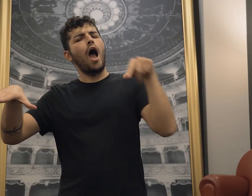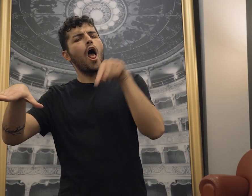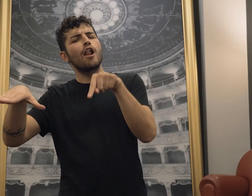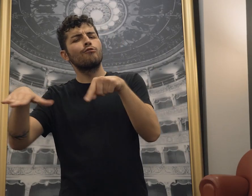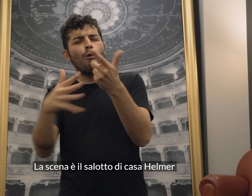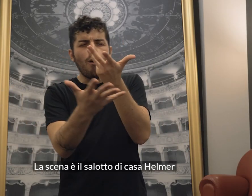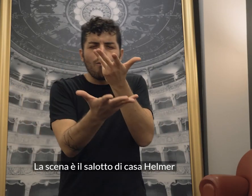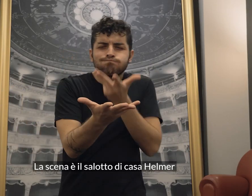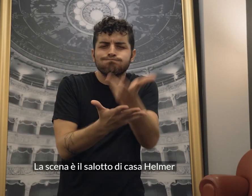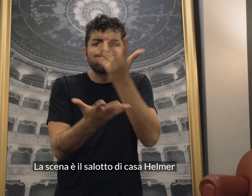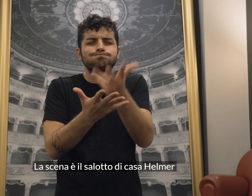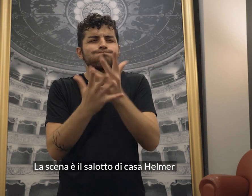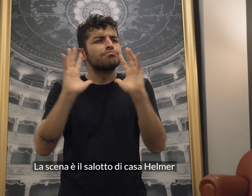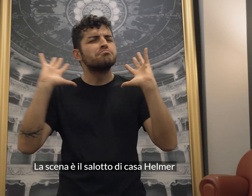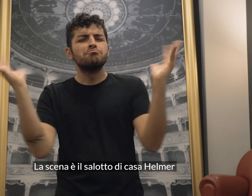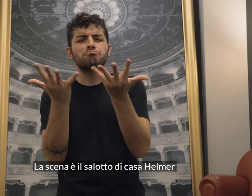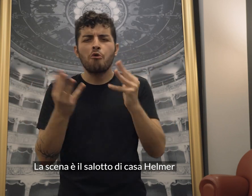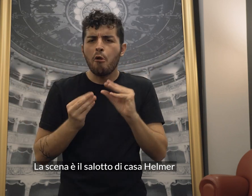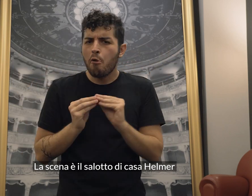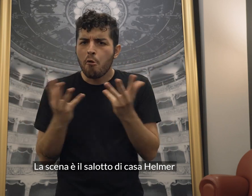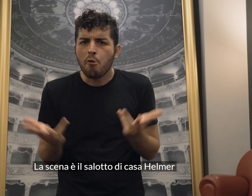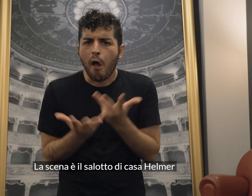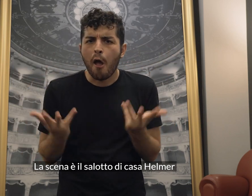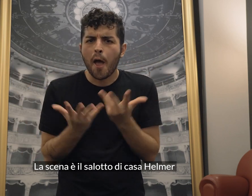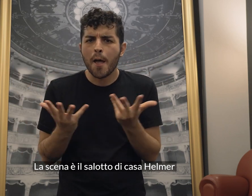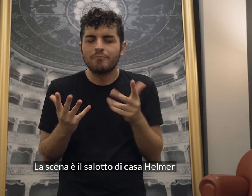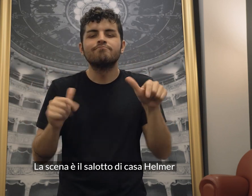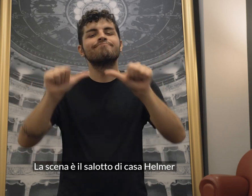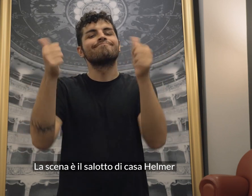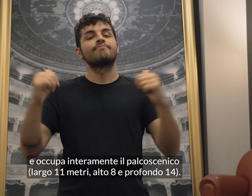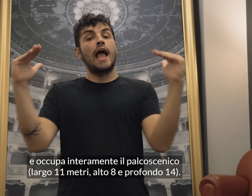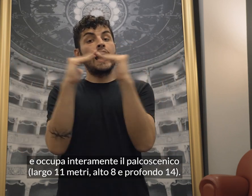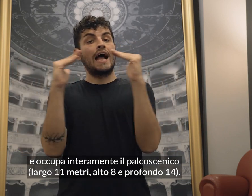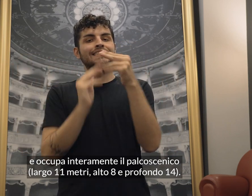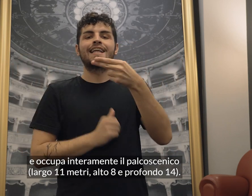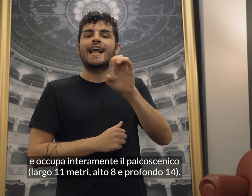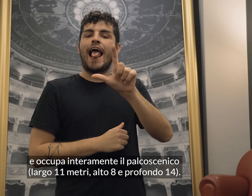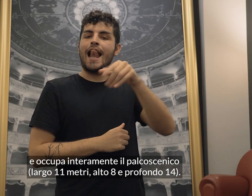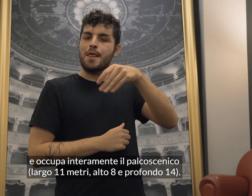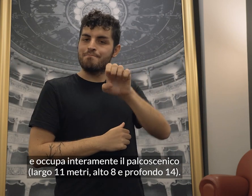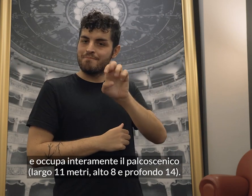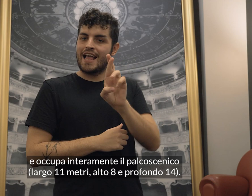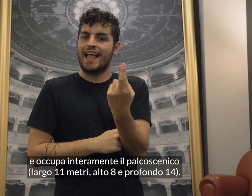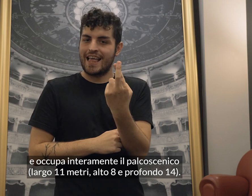La scena è il salotto di casa Elmer e occupa interamente il palcoscenico,